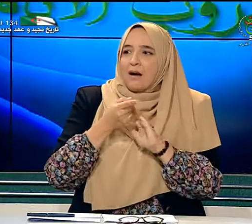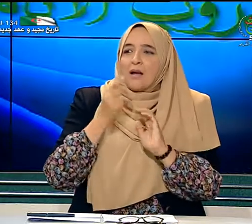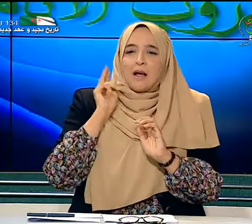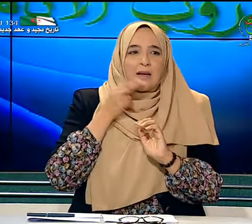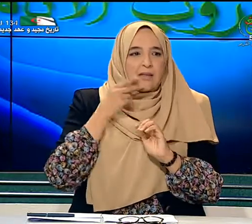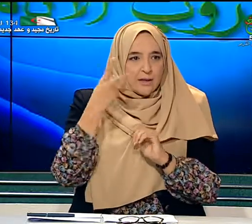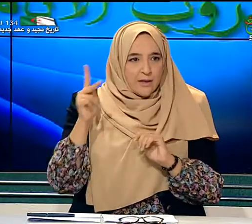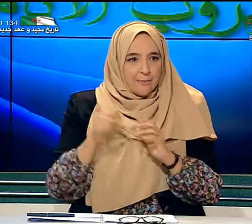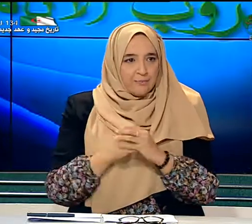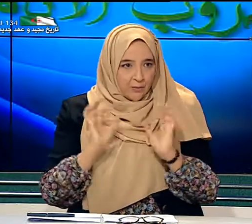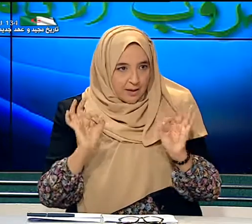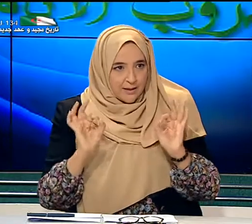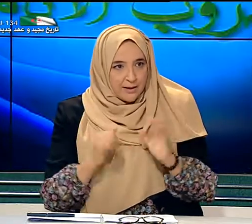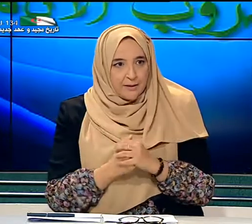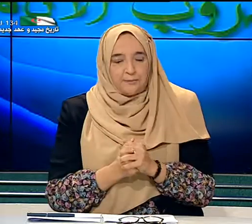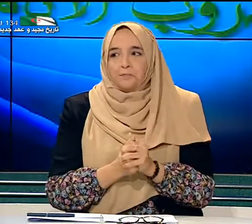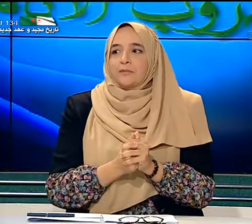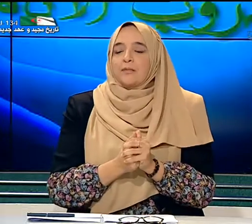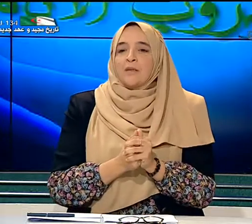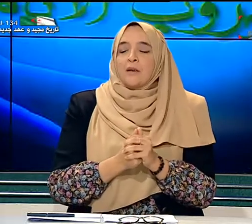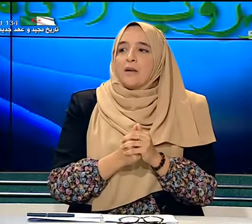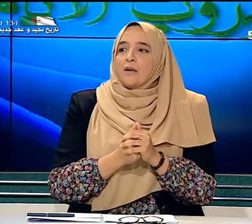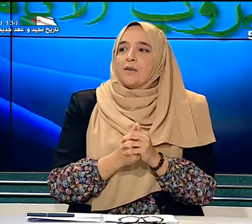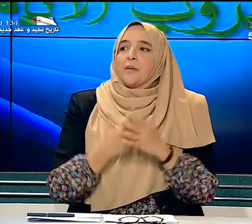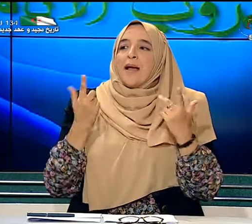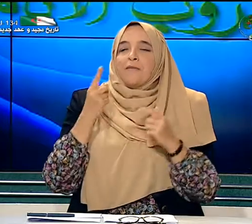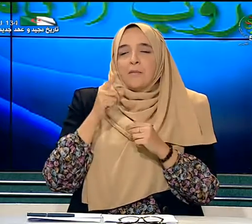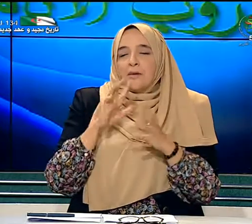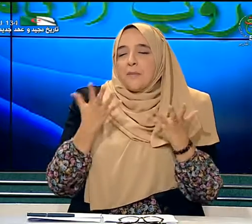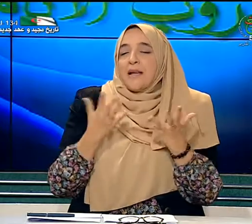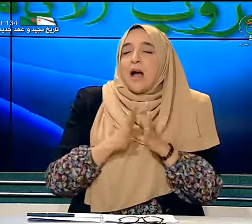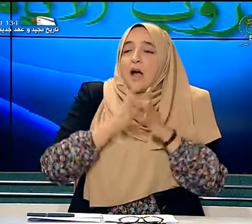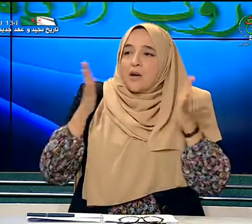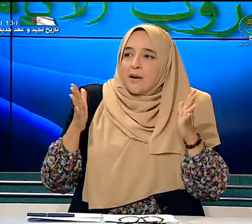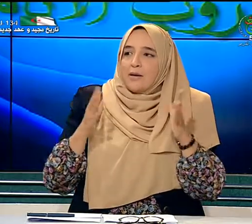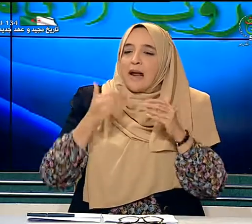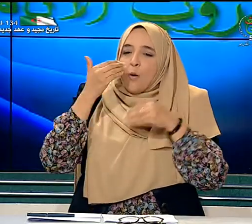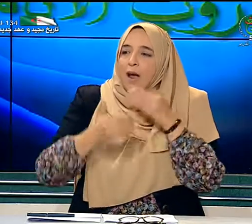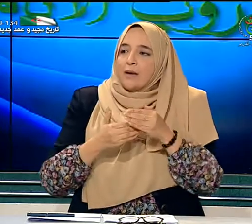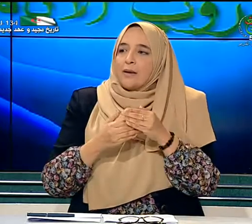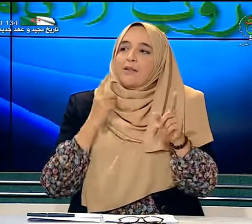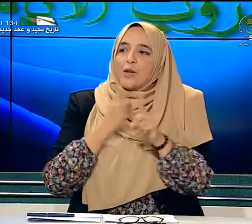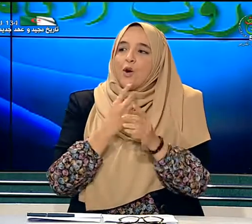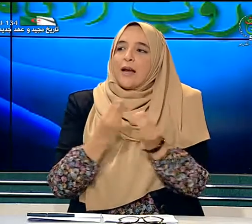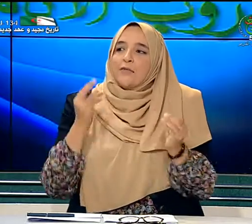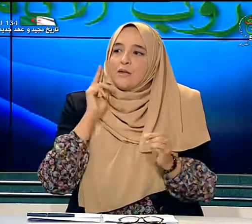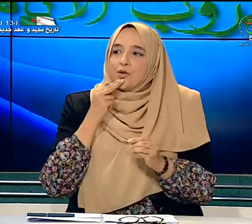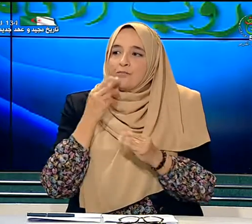التي لديهم وهذا صحيح فما هي أكبر العوائق التي يواجهها الأطفال الصم